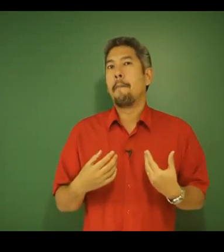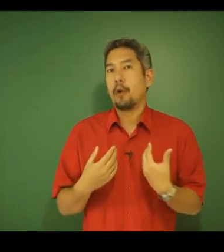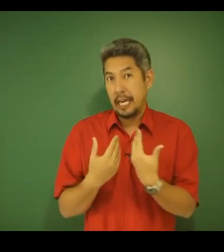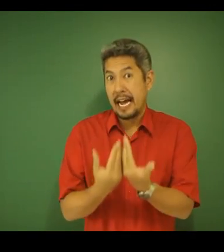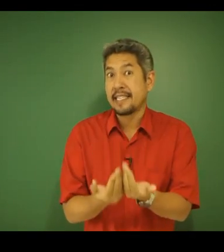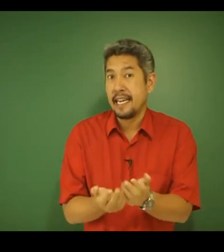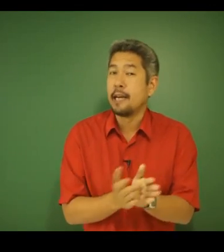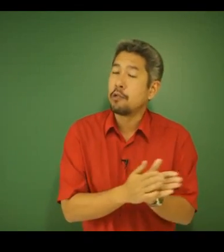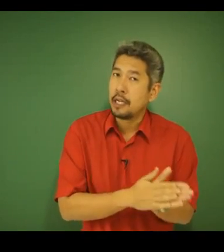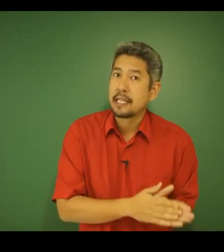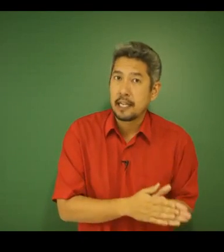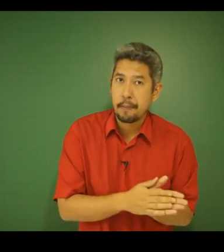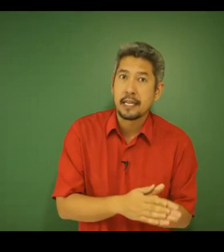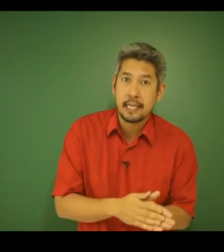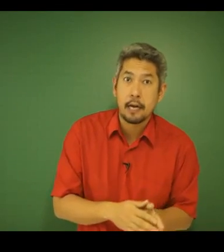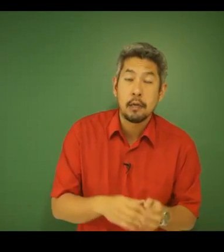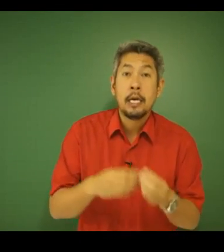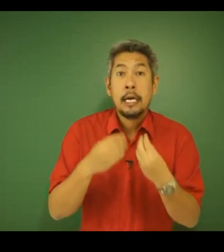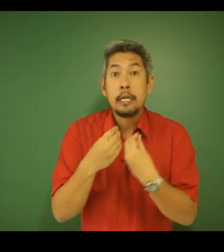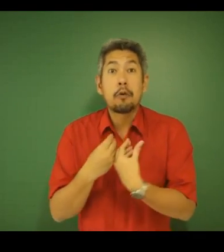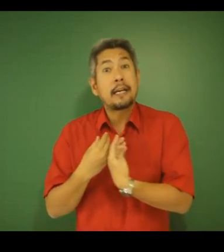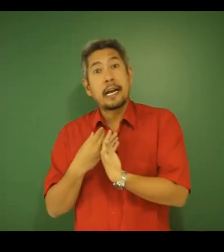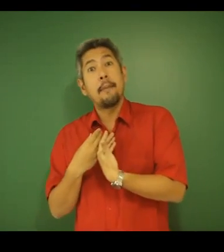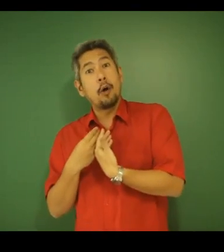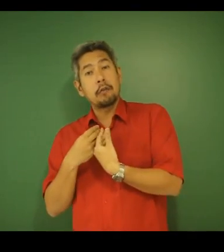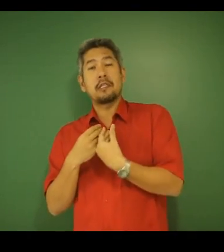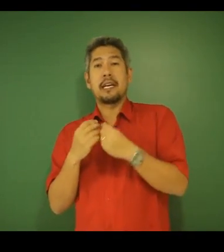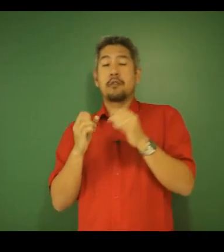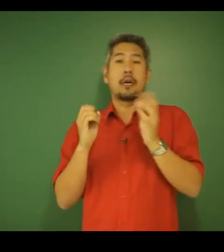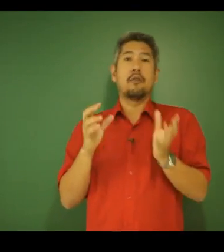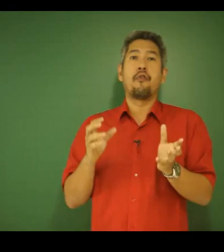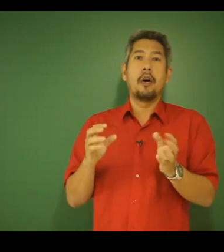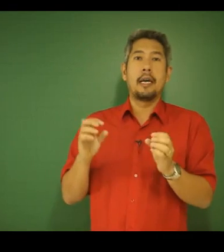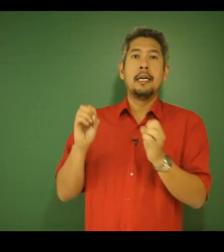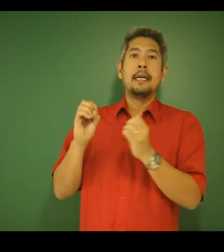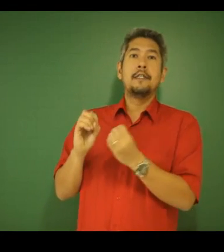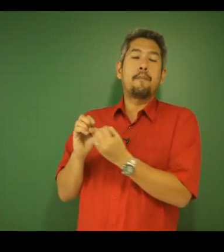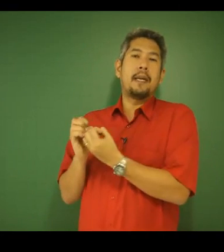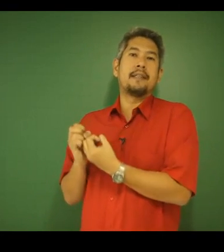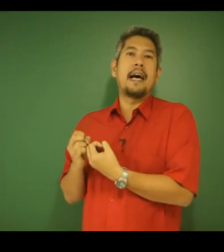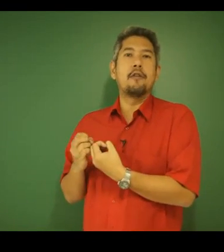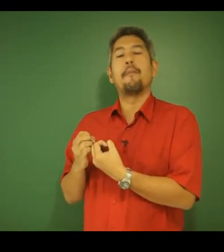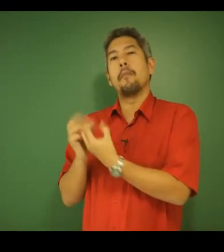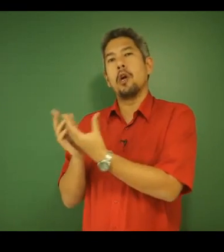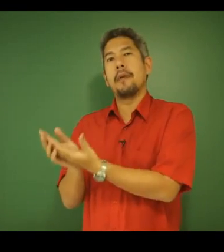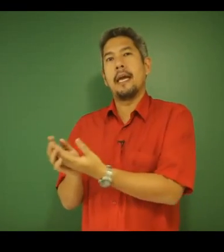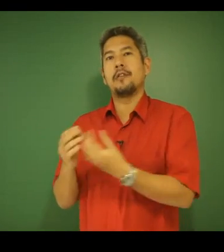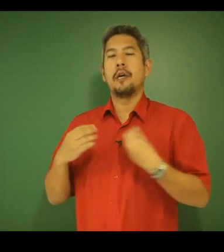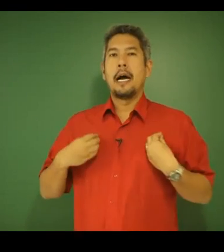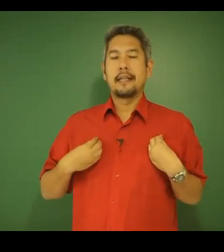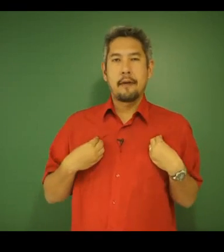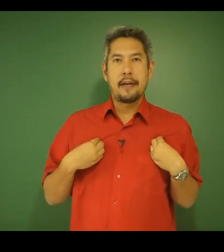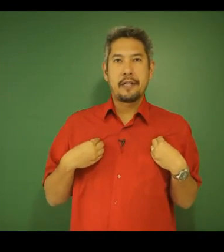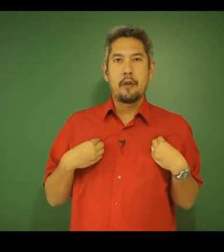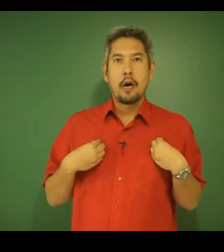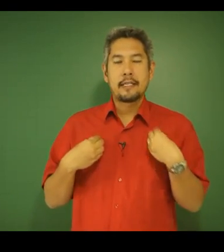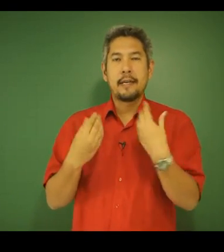poderá ser reutilizada pela célula e o gás carbônico será jogado fora, desprezado para o meio ambiente, através da nossa